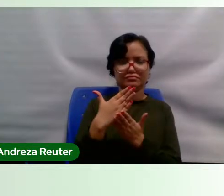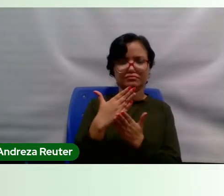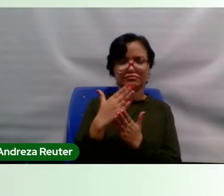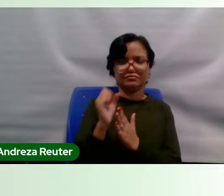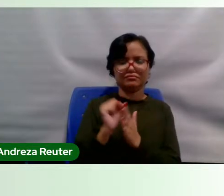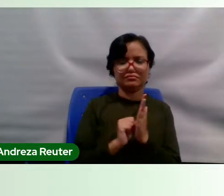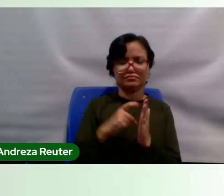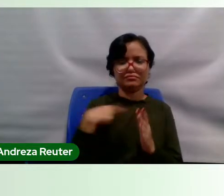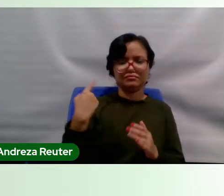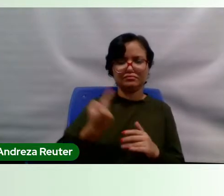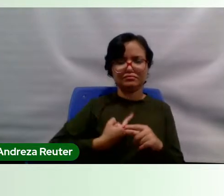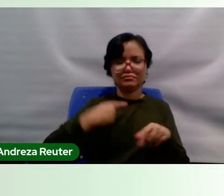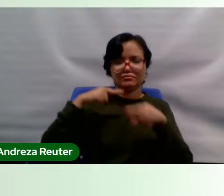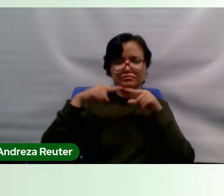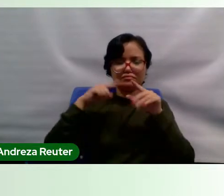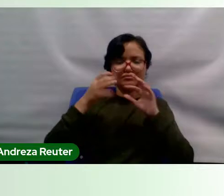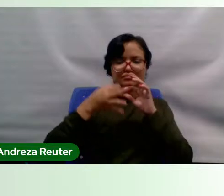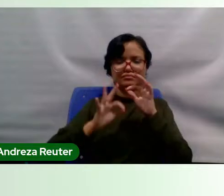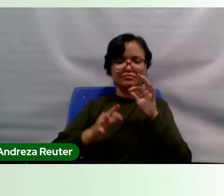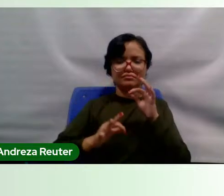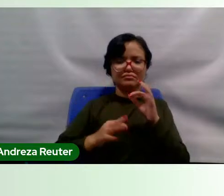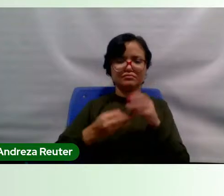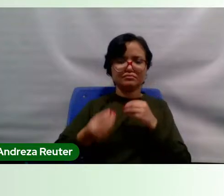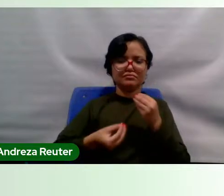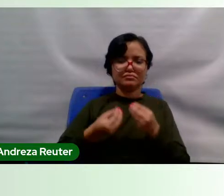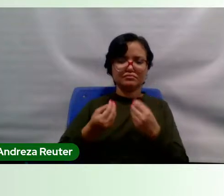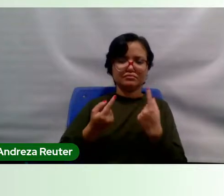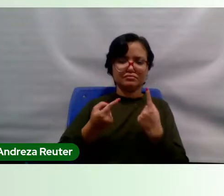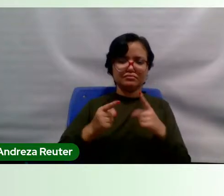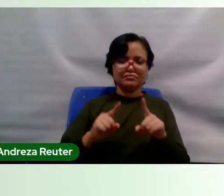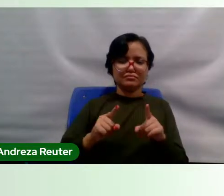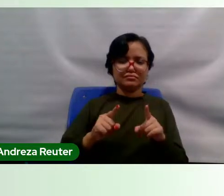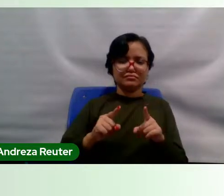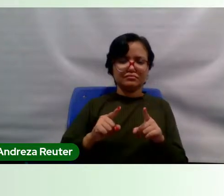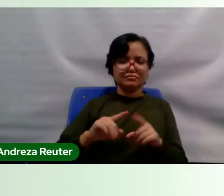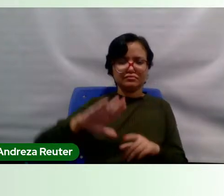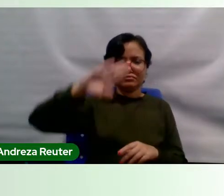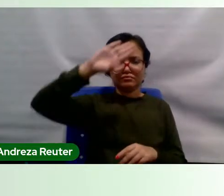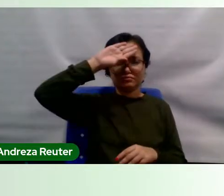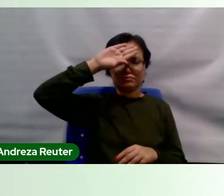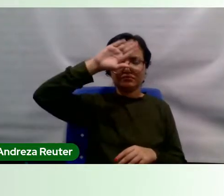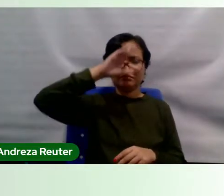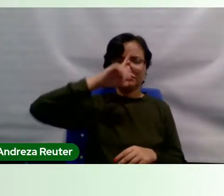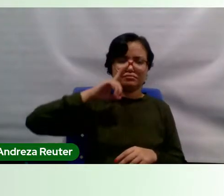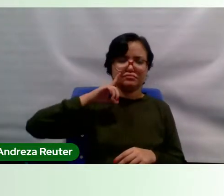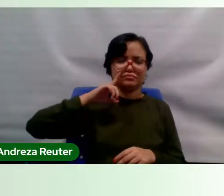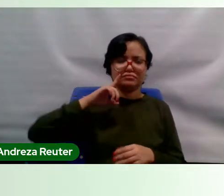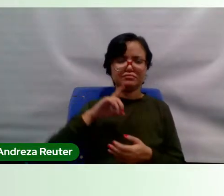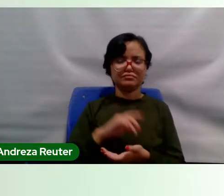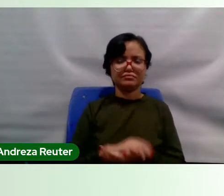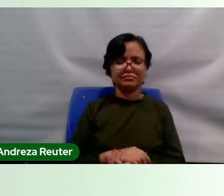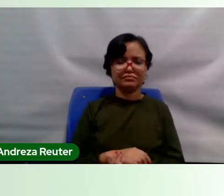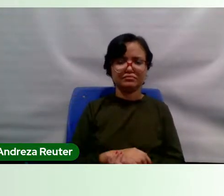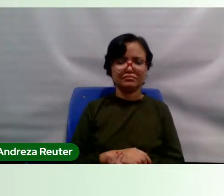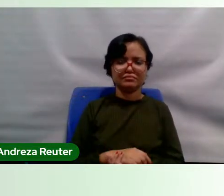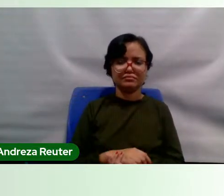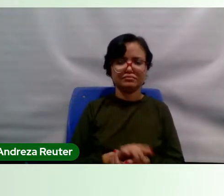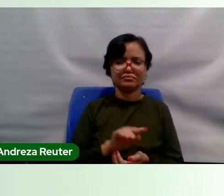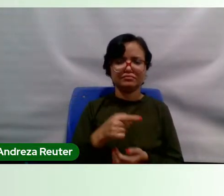debate muito grande como enfrentar, por exemplo, a febre amarela, a peste negra, depois, em